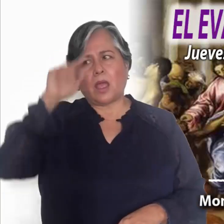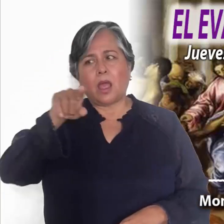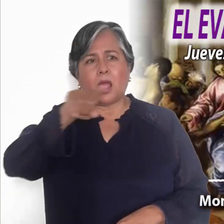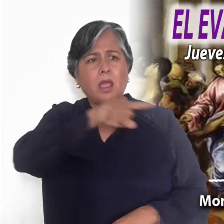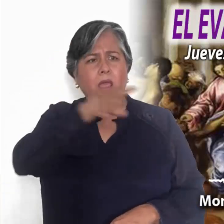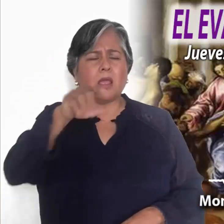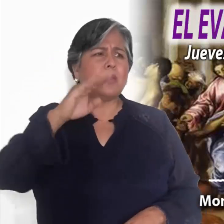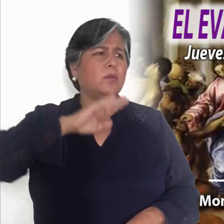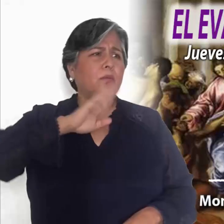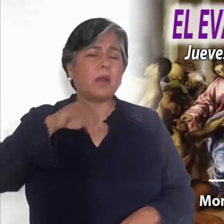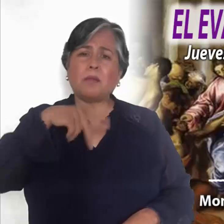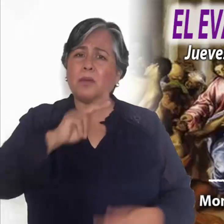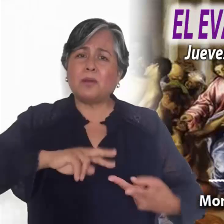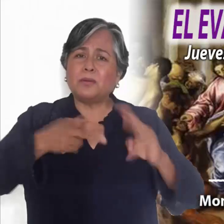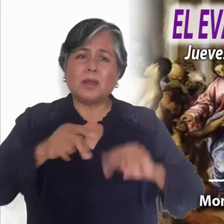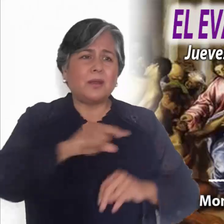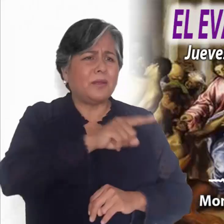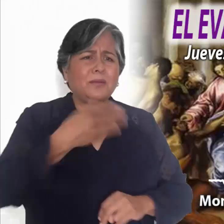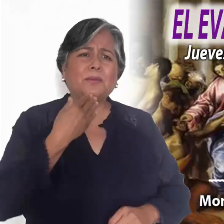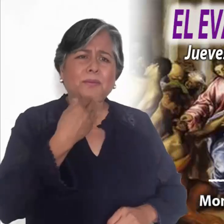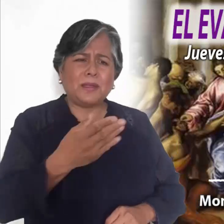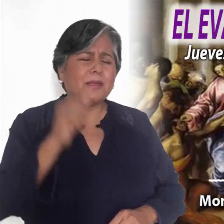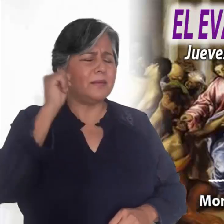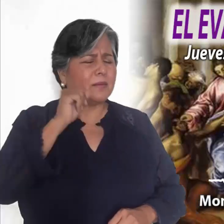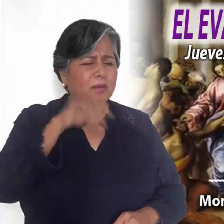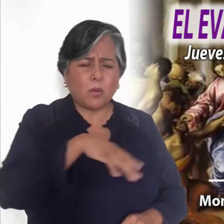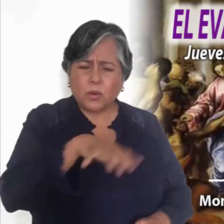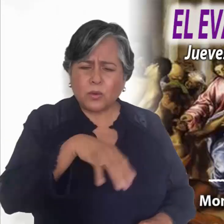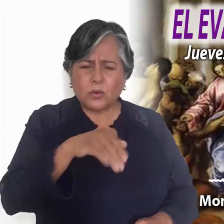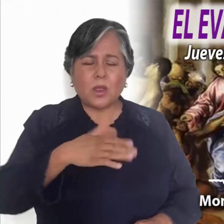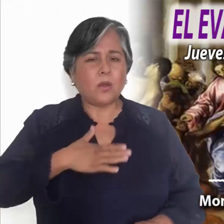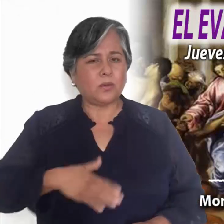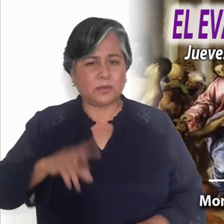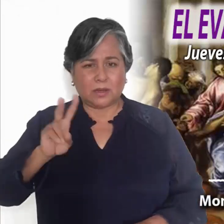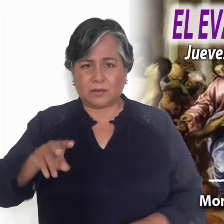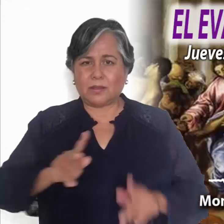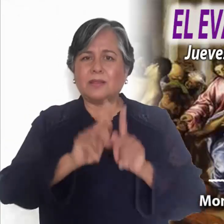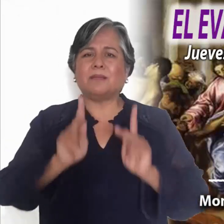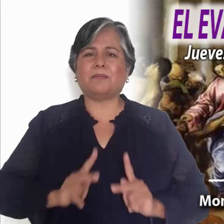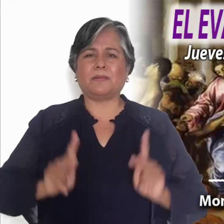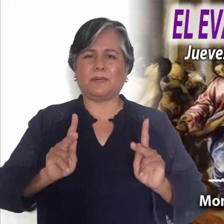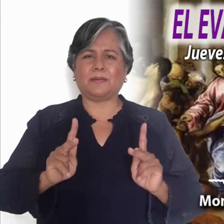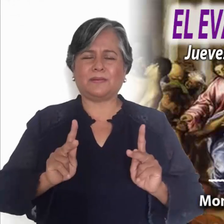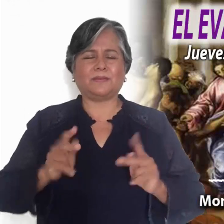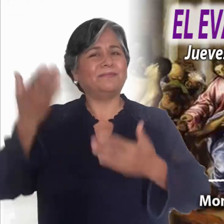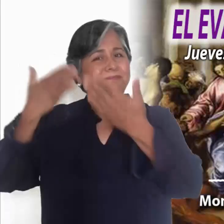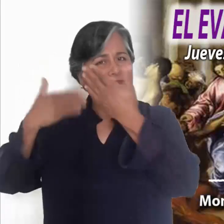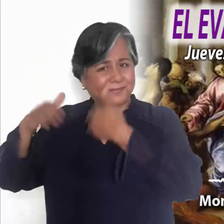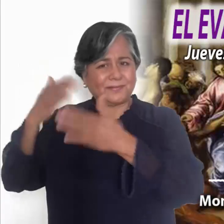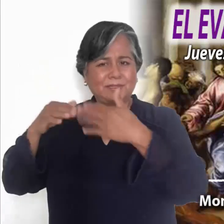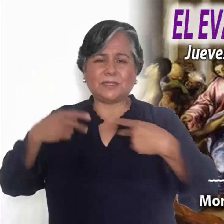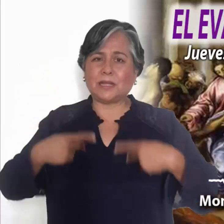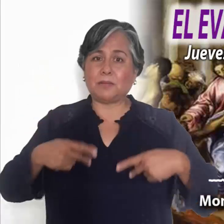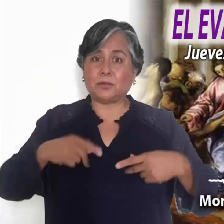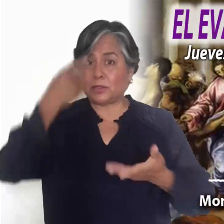descalificar a quienes realmente buscan justicia, verdad y paz. Los primeros cristianos frecuentemente